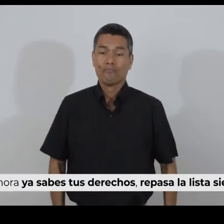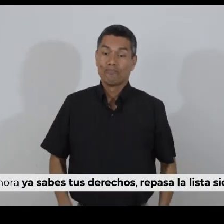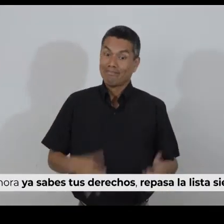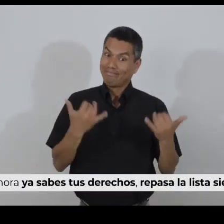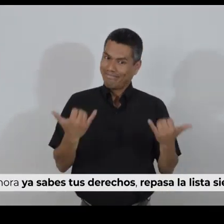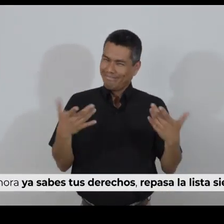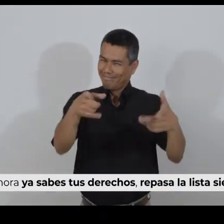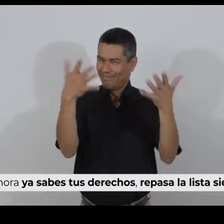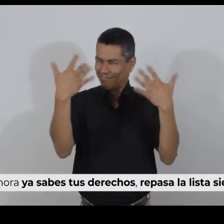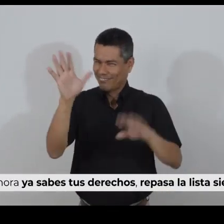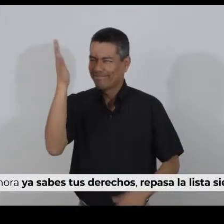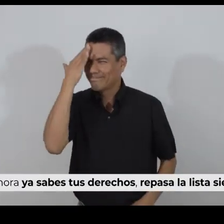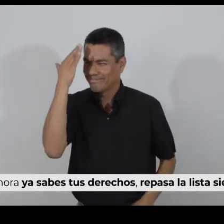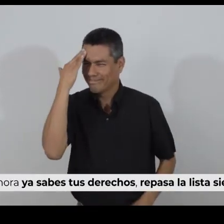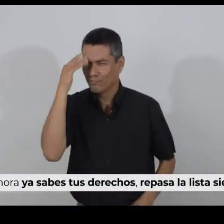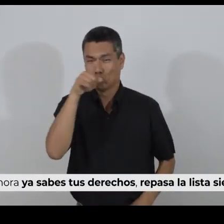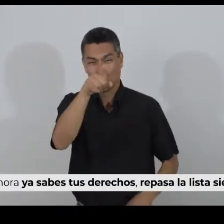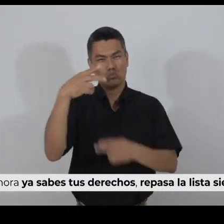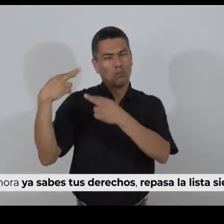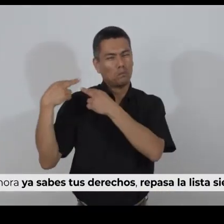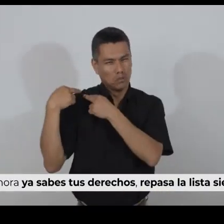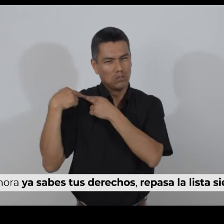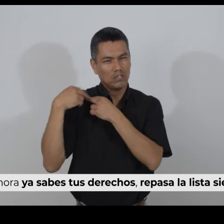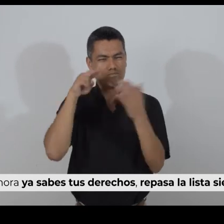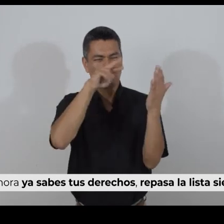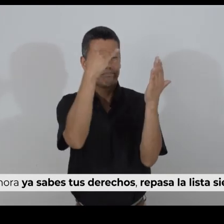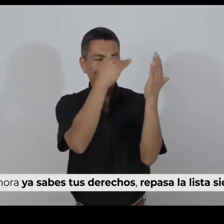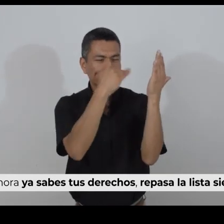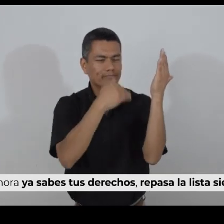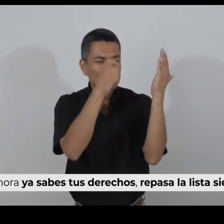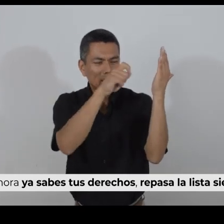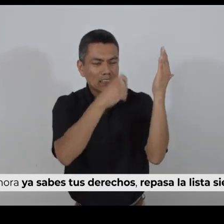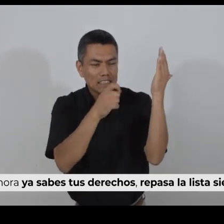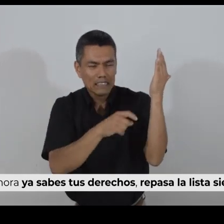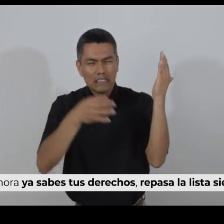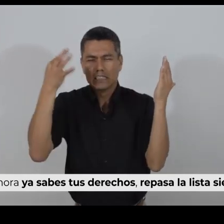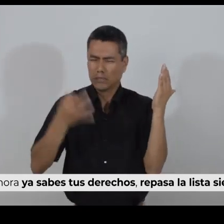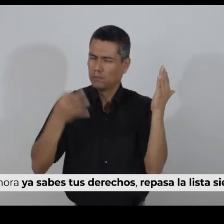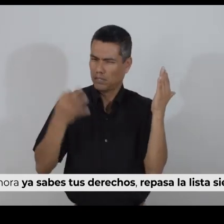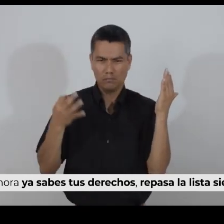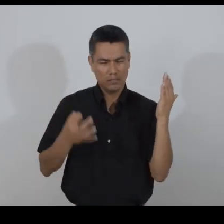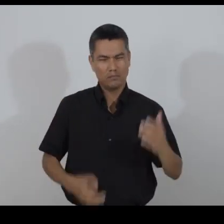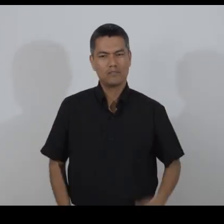Ahora ya sabes tus derechos. Repasa la lista siempre.